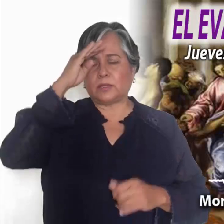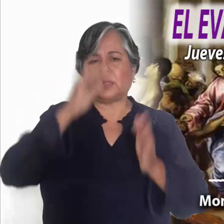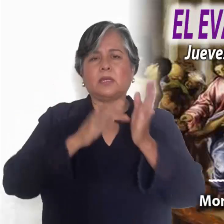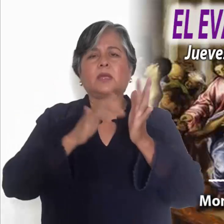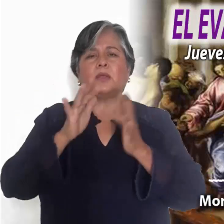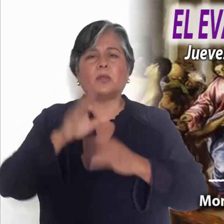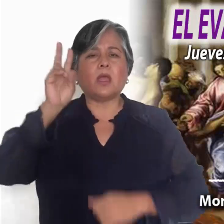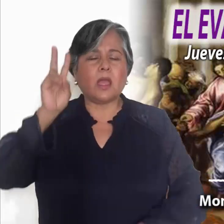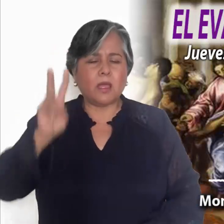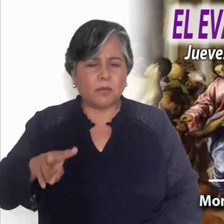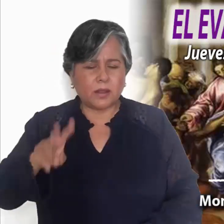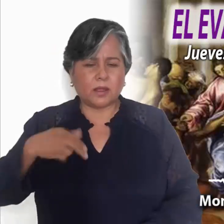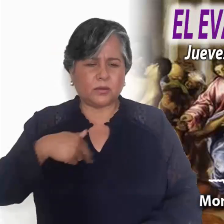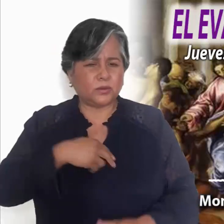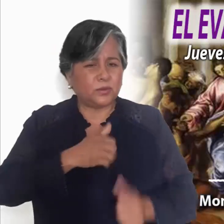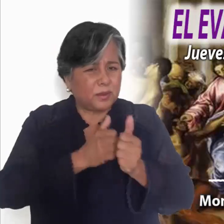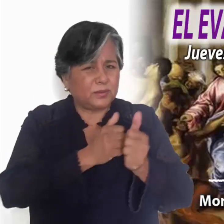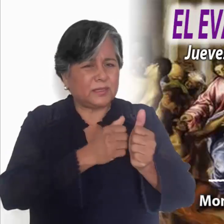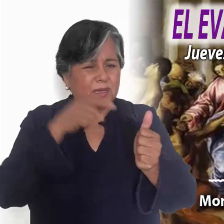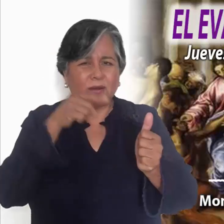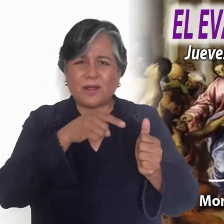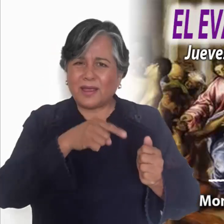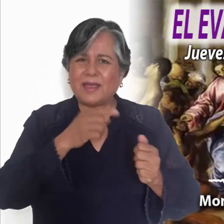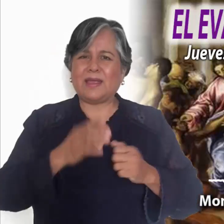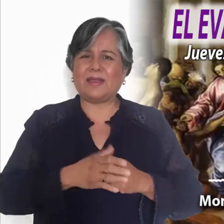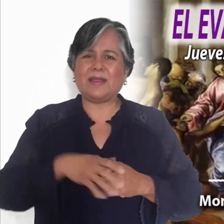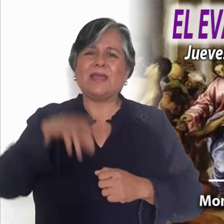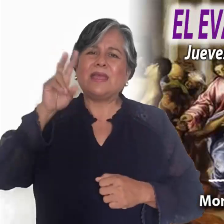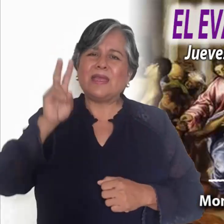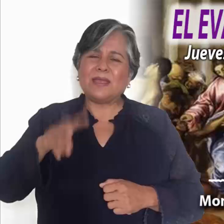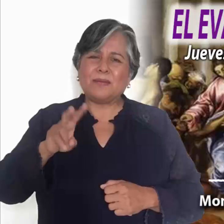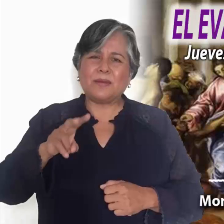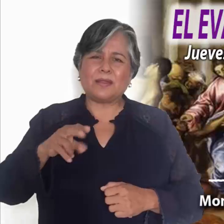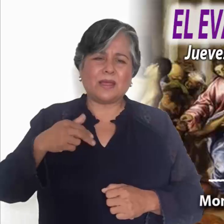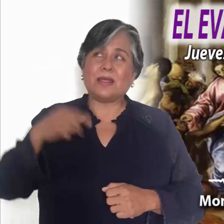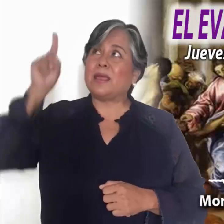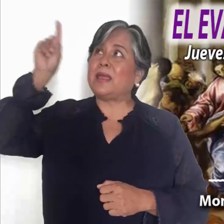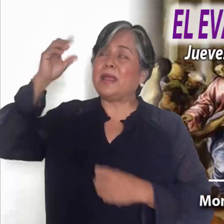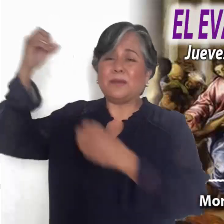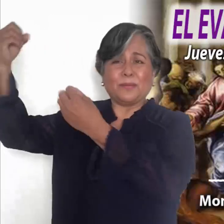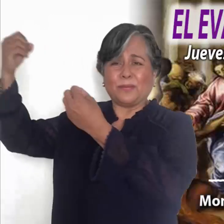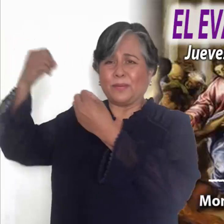los suyos, de verdad, aunque implica riesgos y consecuencias.